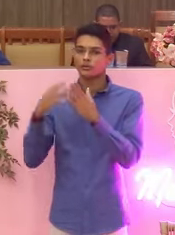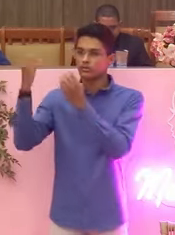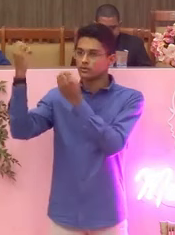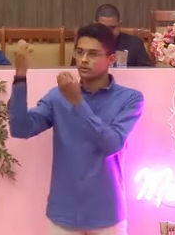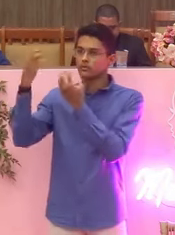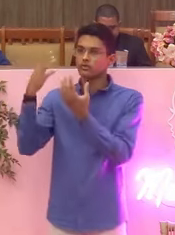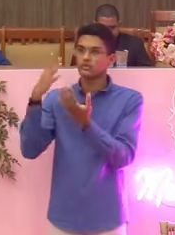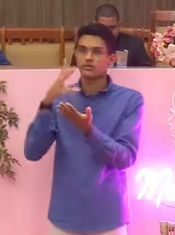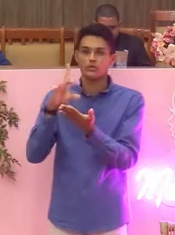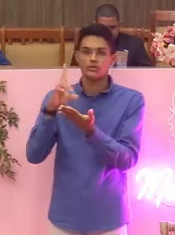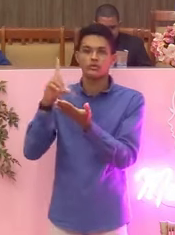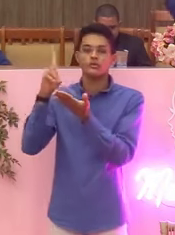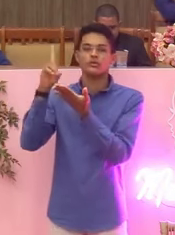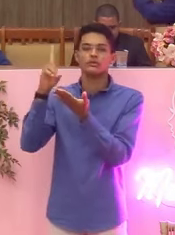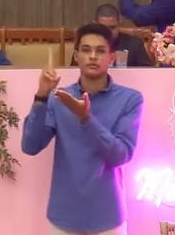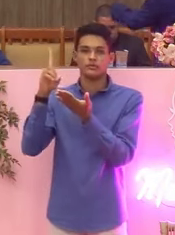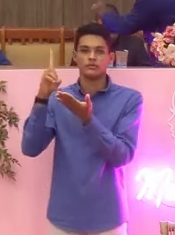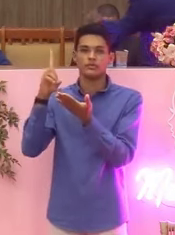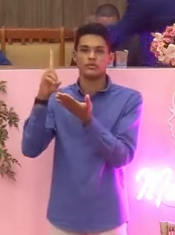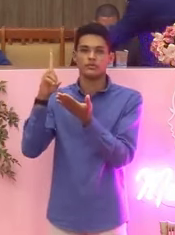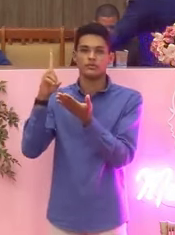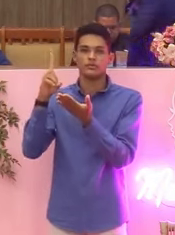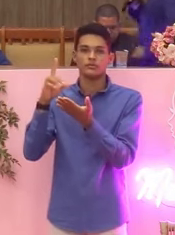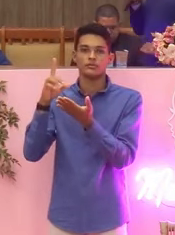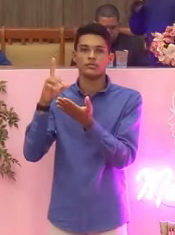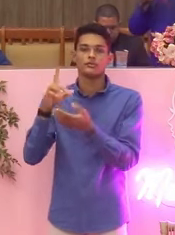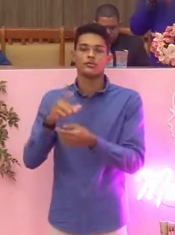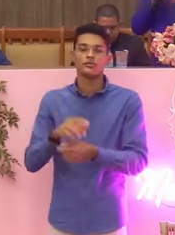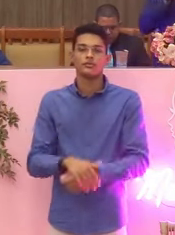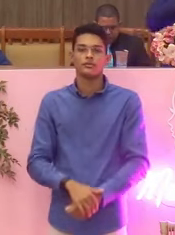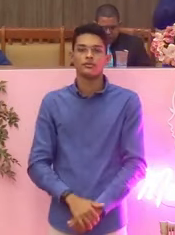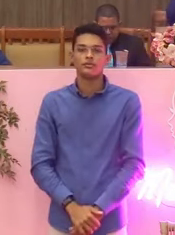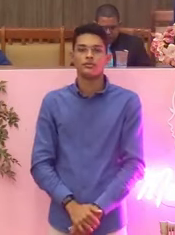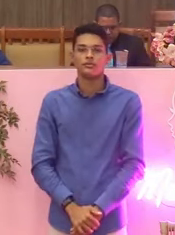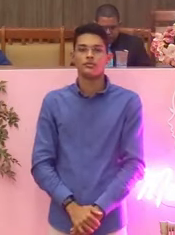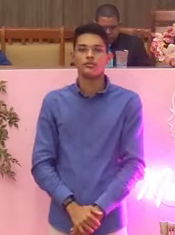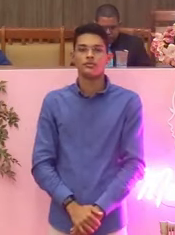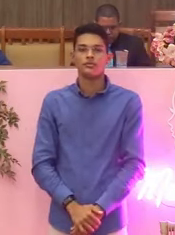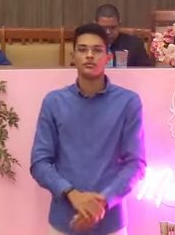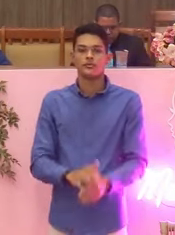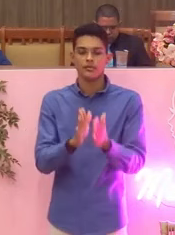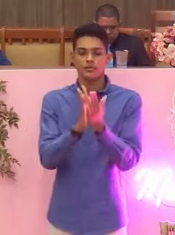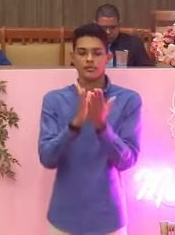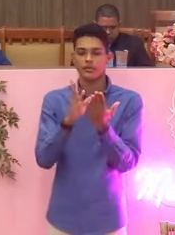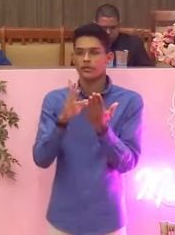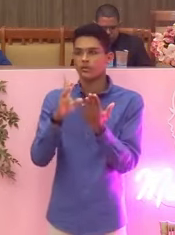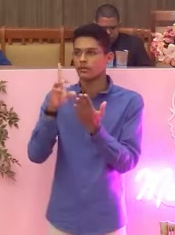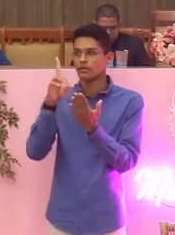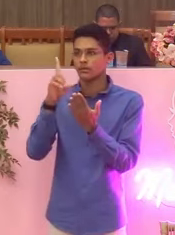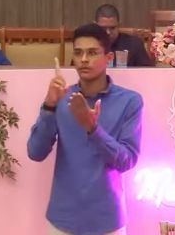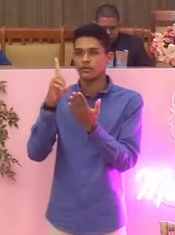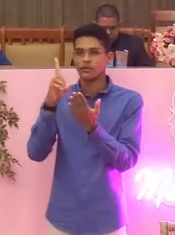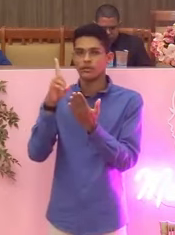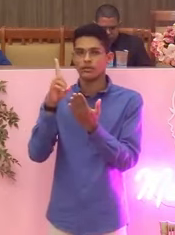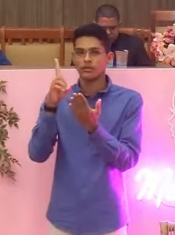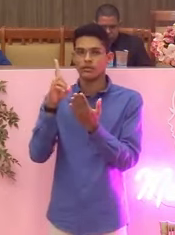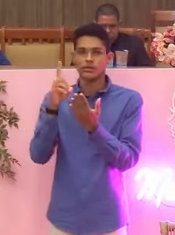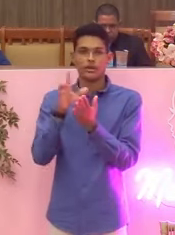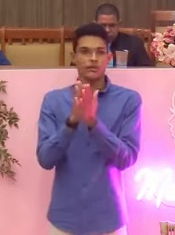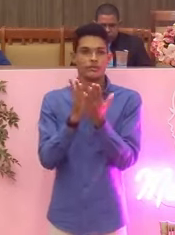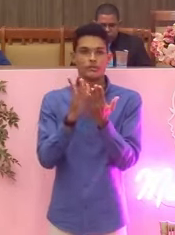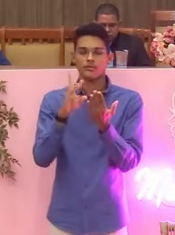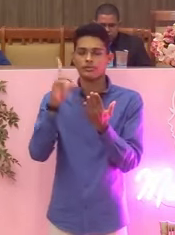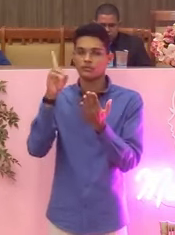Olha, pela sua própria Pronto A Bíblia diz, Deus amaldiçoou a Caim Não, você precisa ler o capítulo